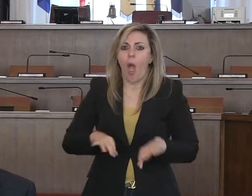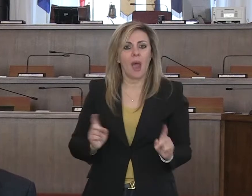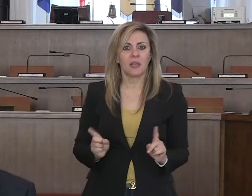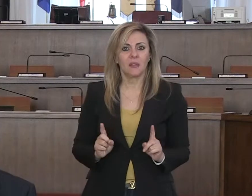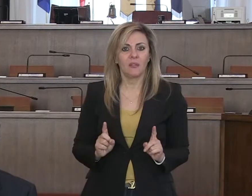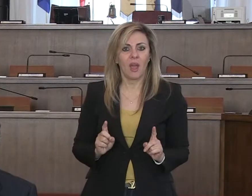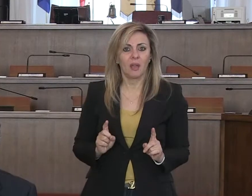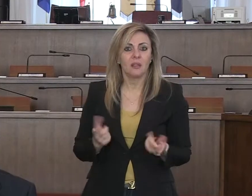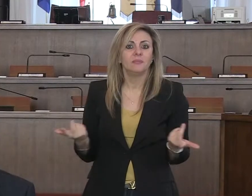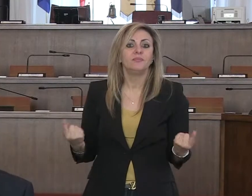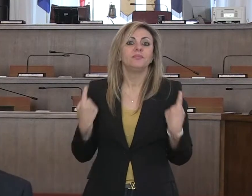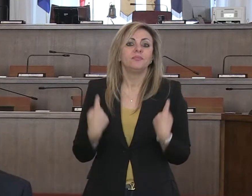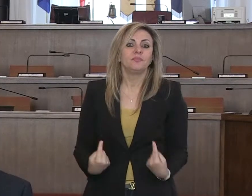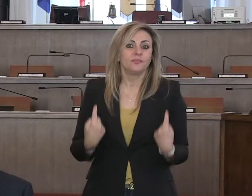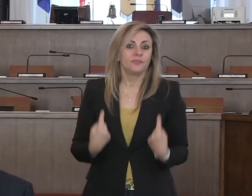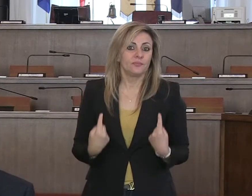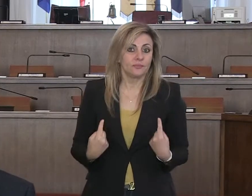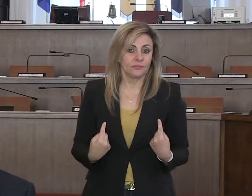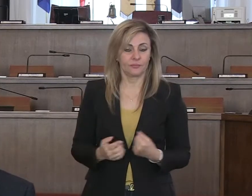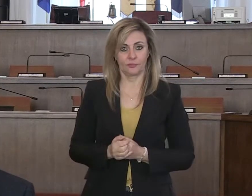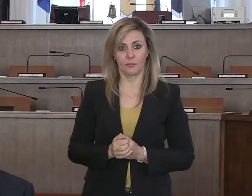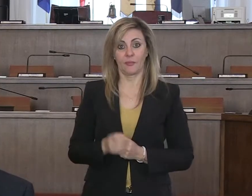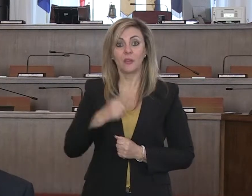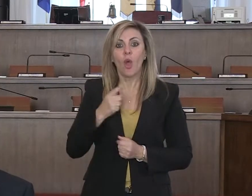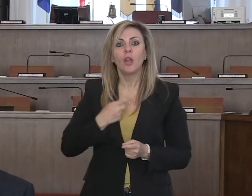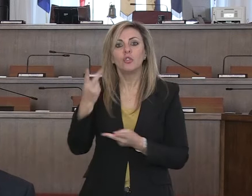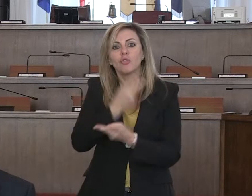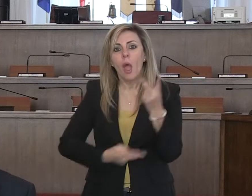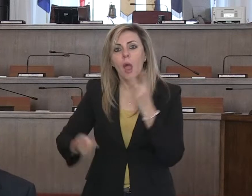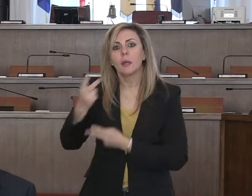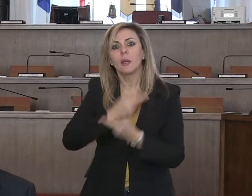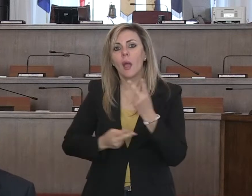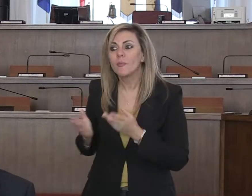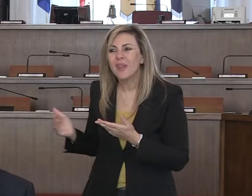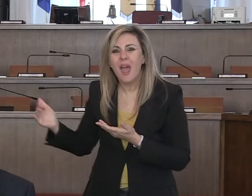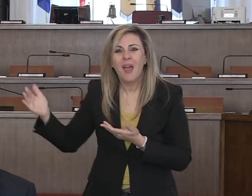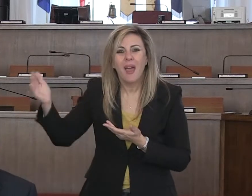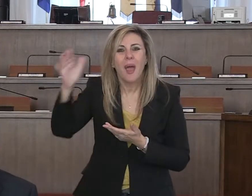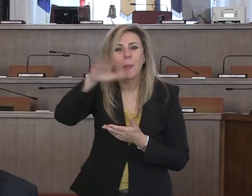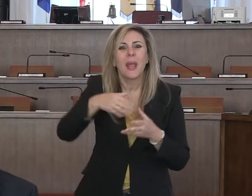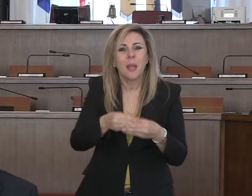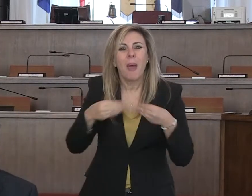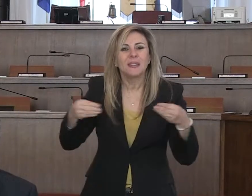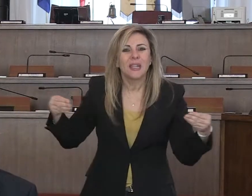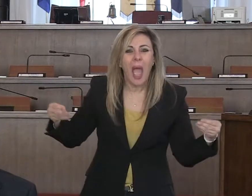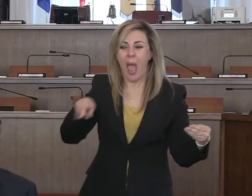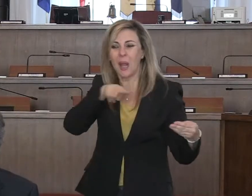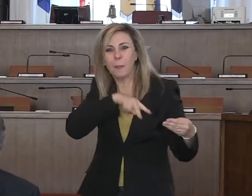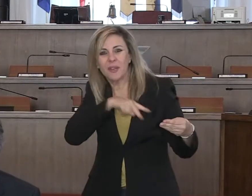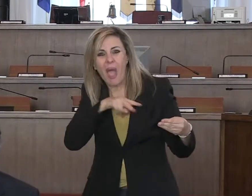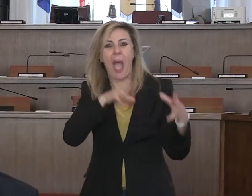Ci stiamo attrezzando per reperirli anche attraverso canali di mercato parallelo, privati,